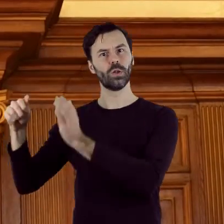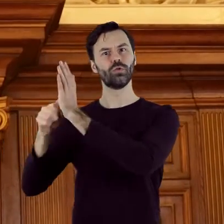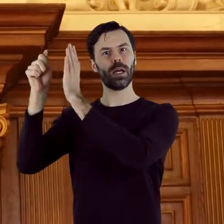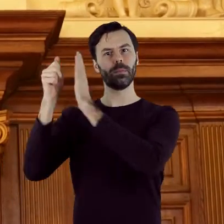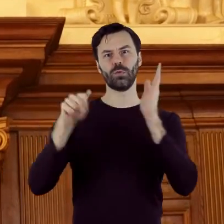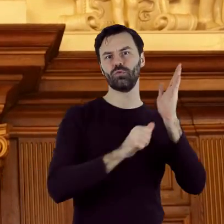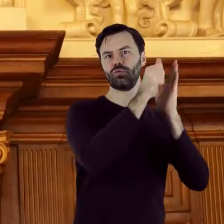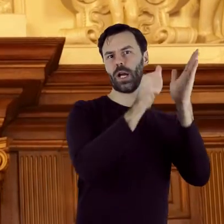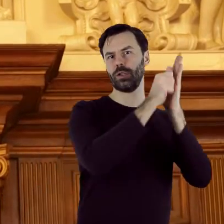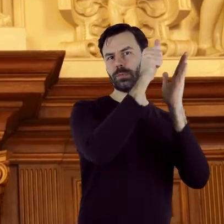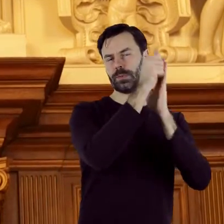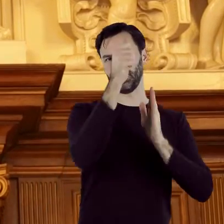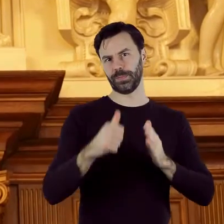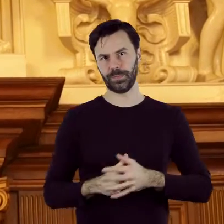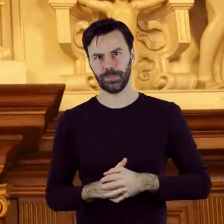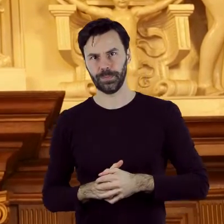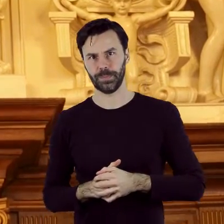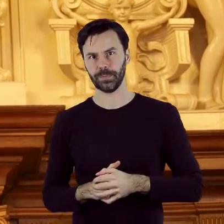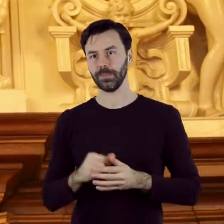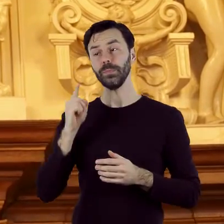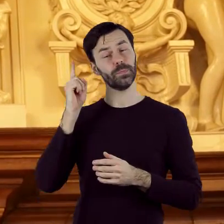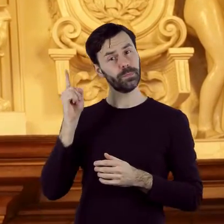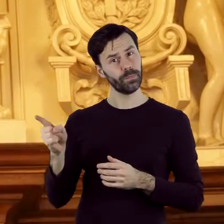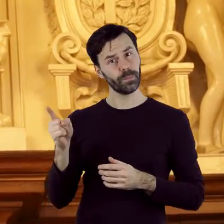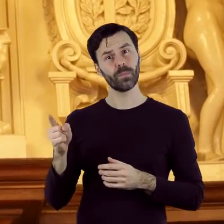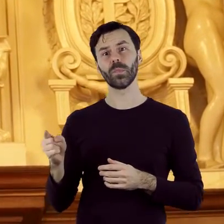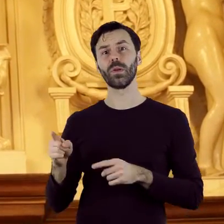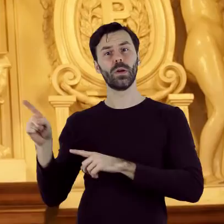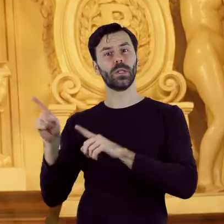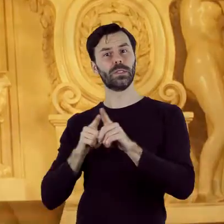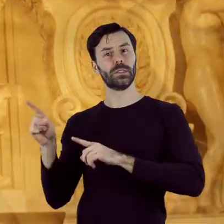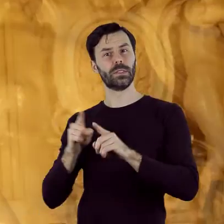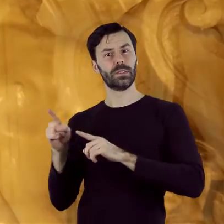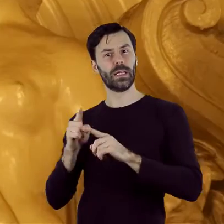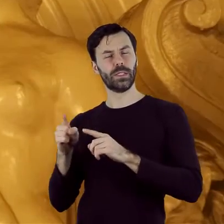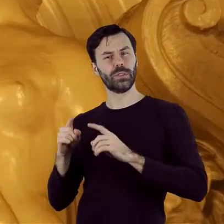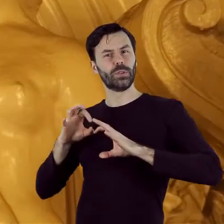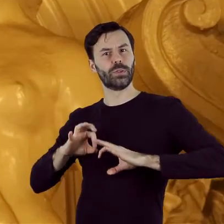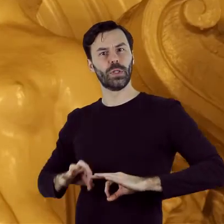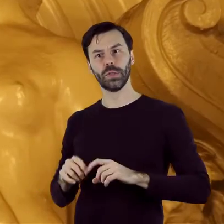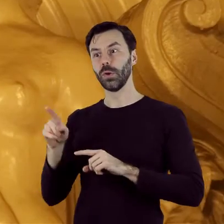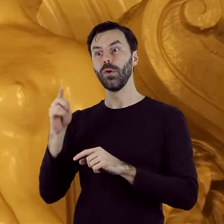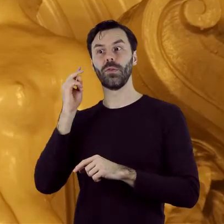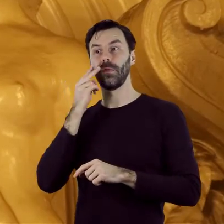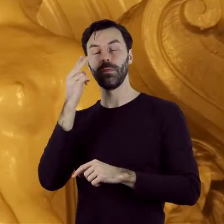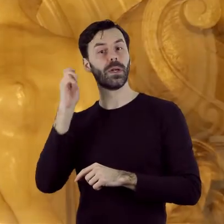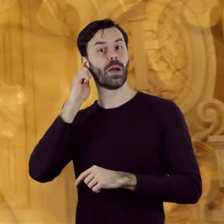usytuowane nad bliźniaczymi kolumnami. Alegoria urodzaju przedstawia kobietę trzymającą wiązkę roślin,